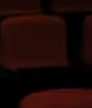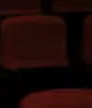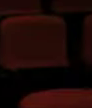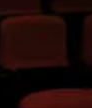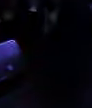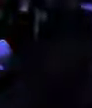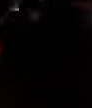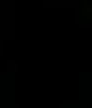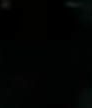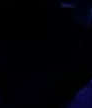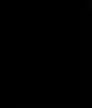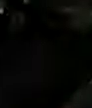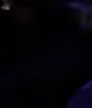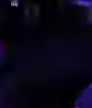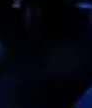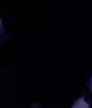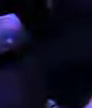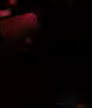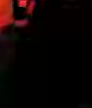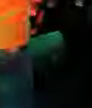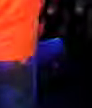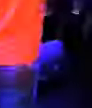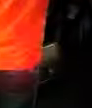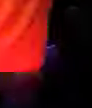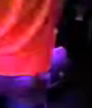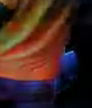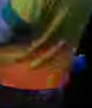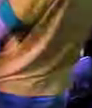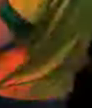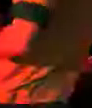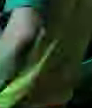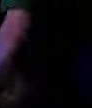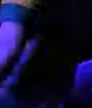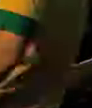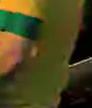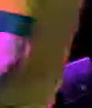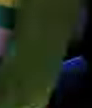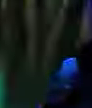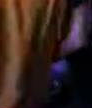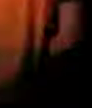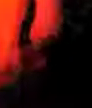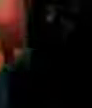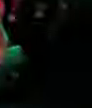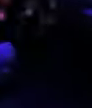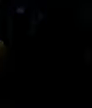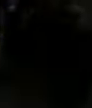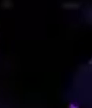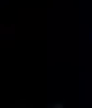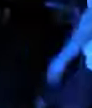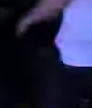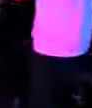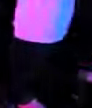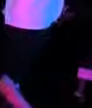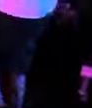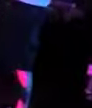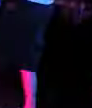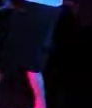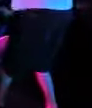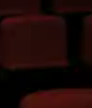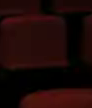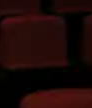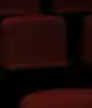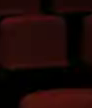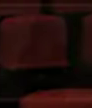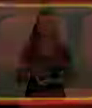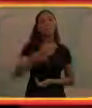Música No palco, Sign Mark vestindo a camisa do Brasil, dança e sinaliza, Enquanto o homem canta ao microfone.